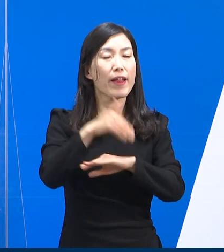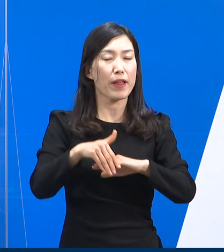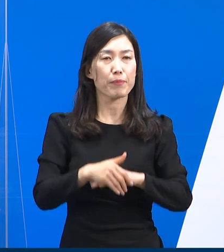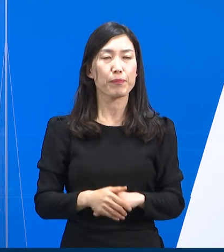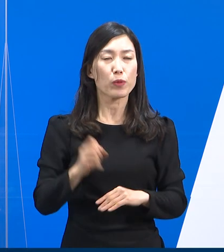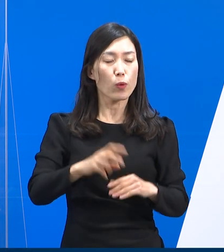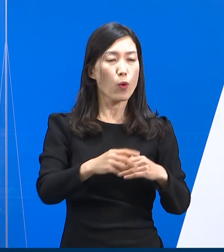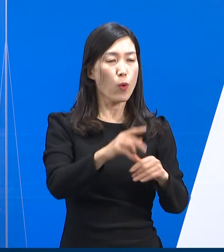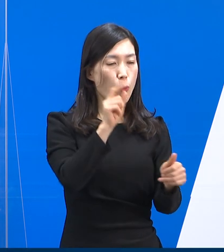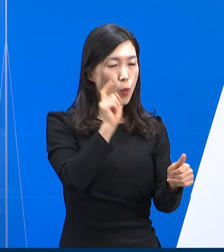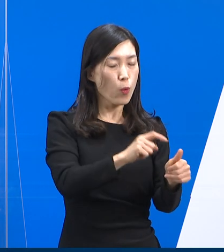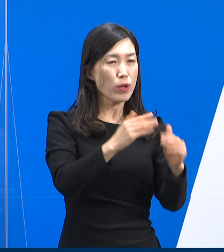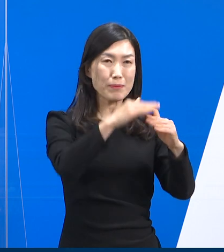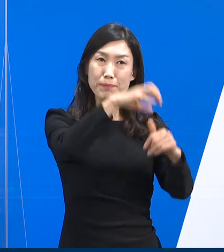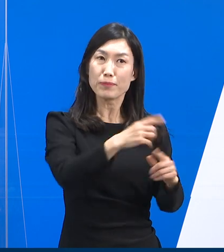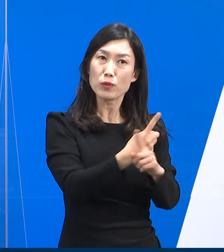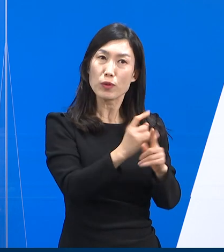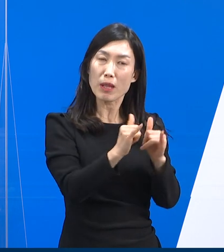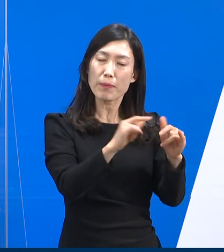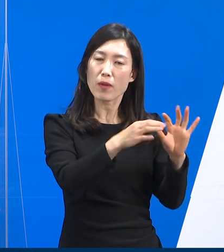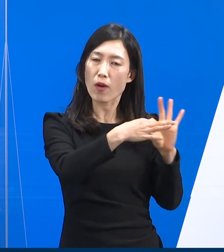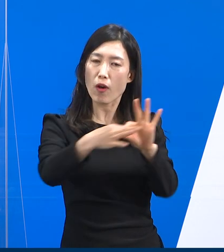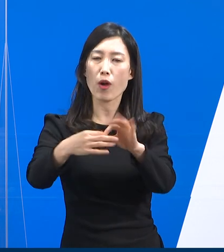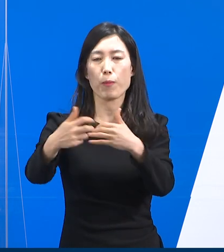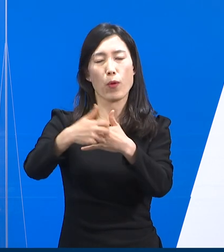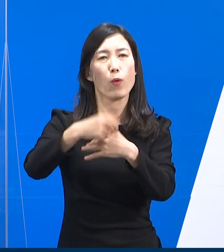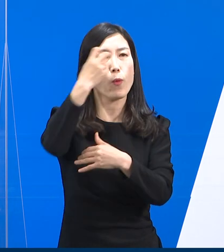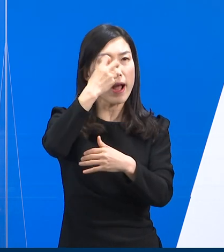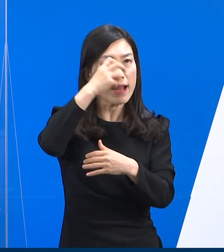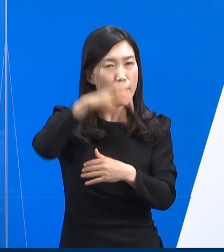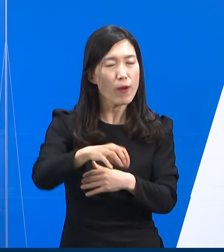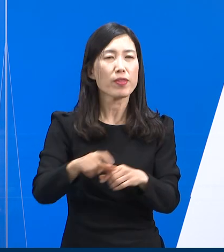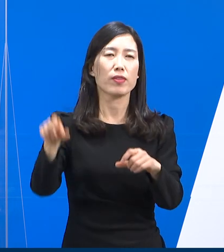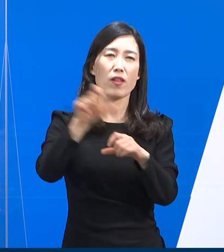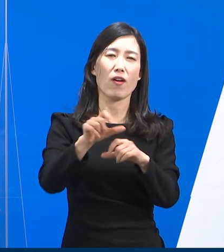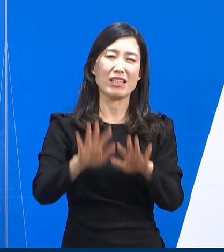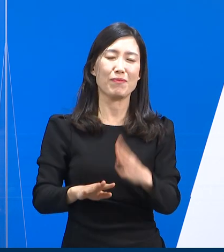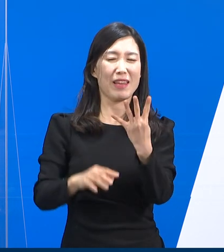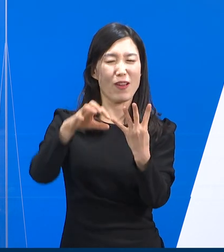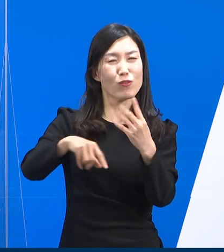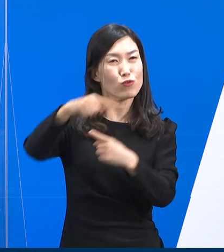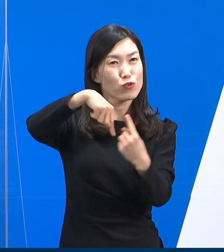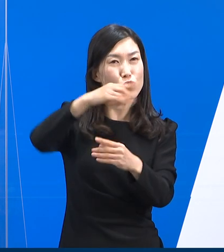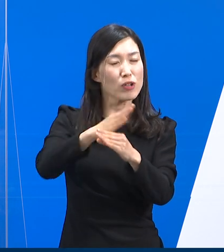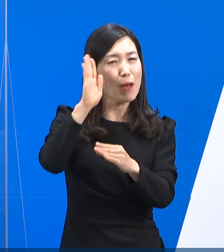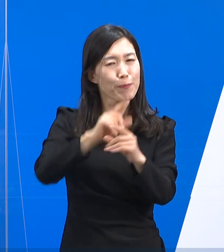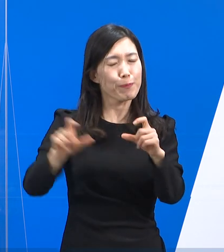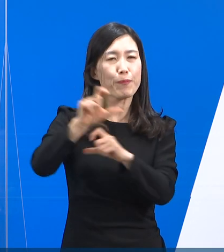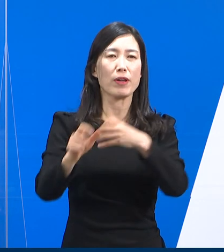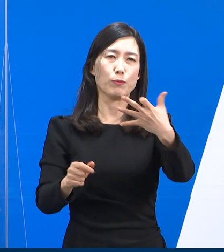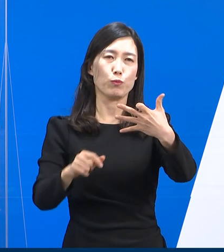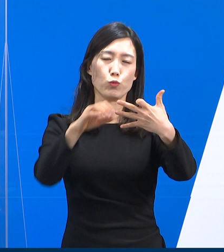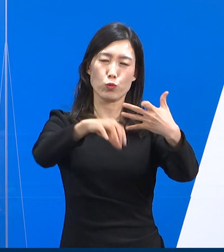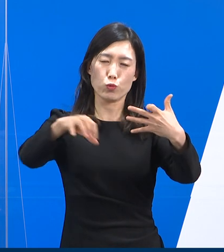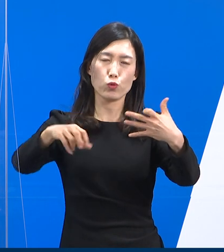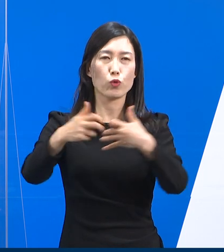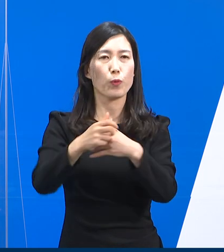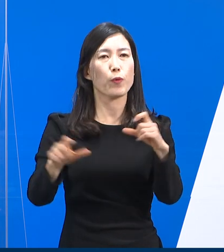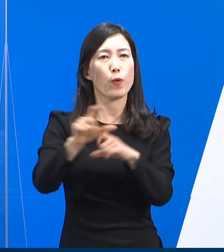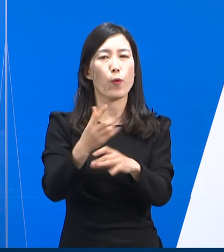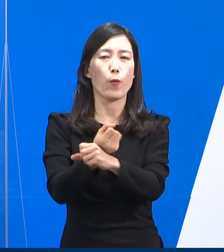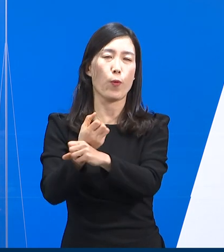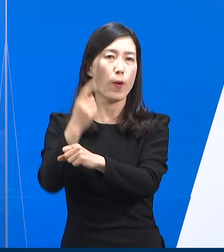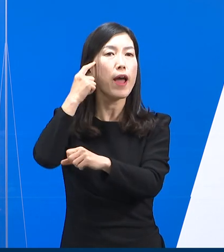외래진료센터도 검준 내로 4개소를 추가 운영하여 19개소까지 확대할 예정입니다. 다음은 경기도 코로나19